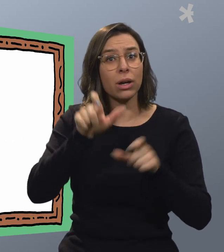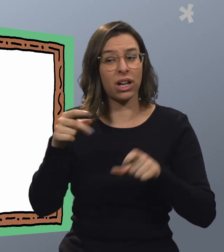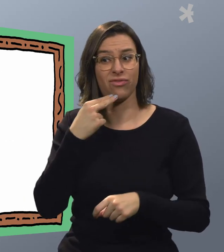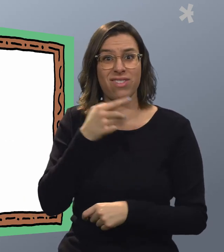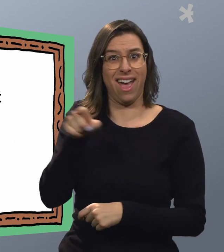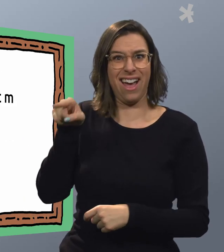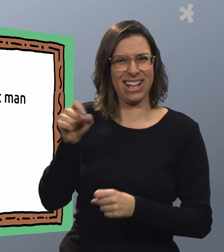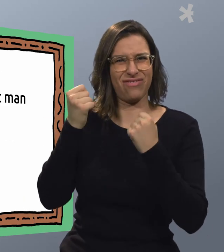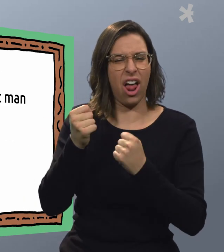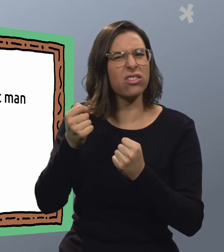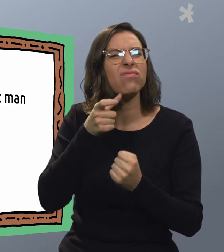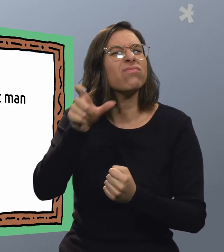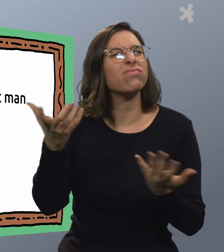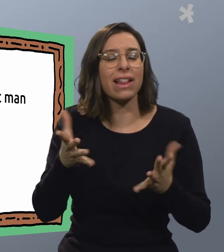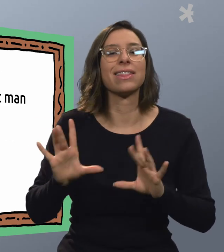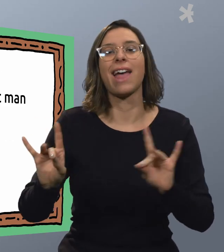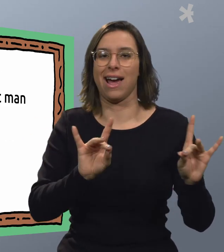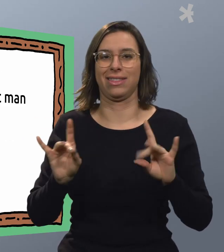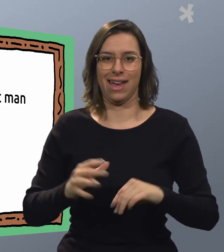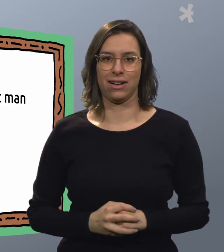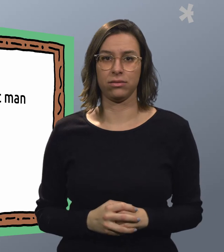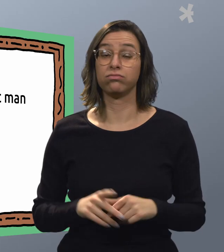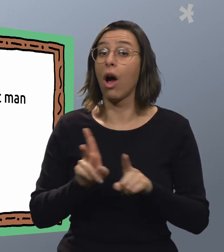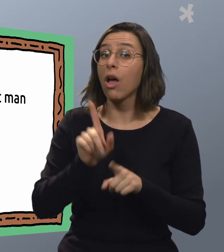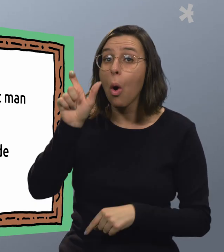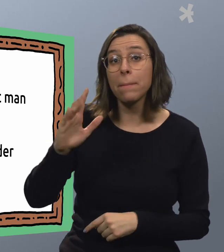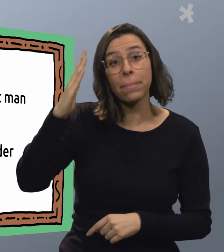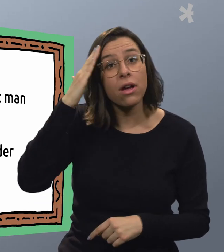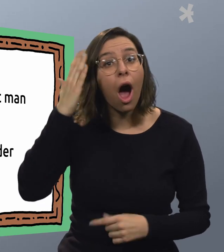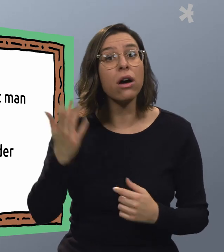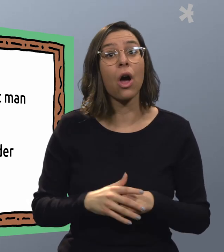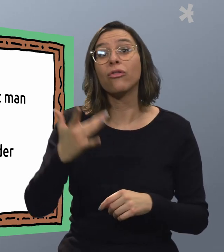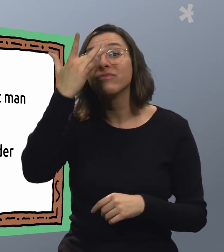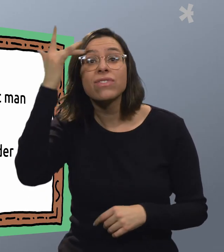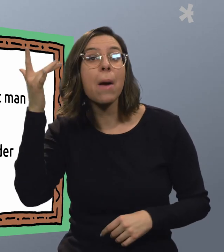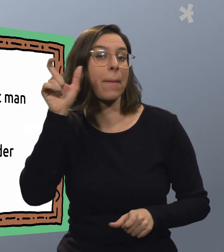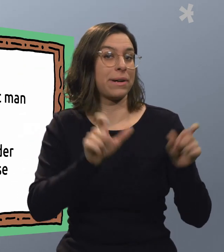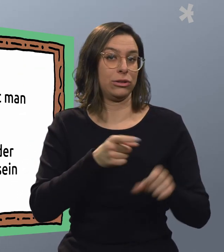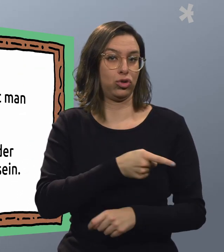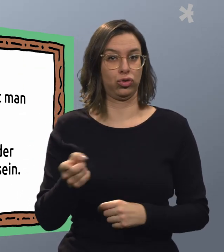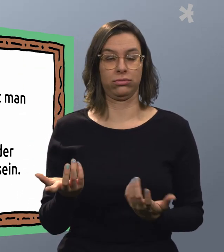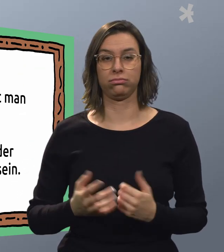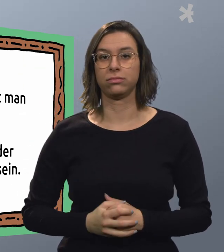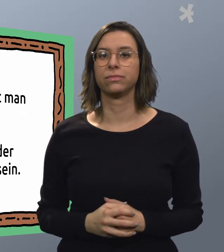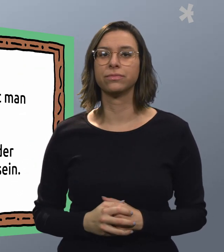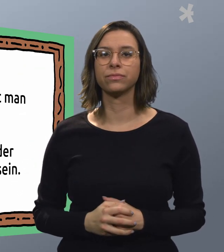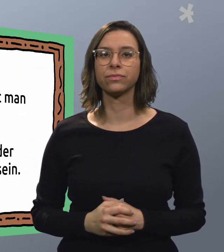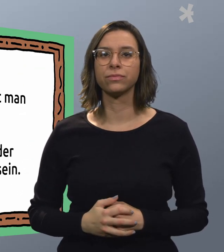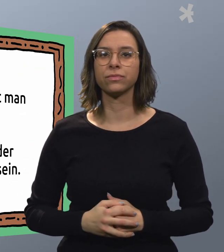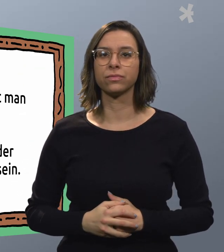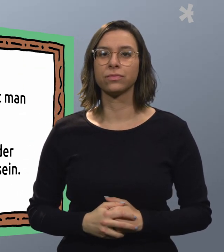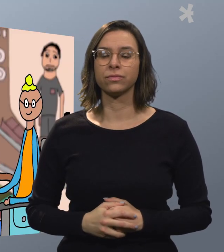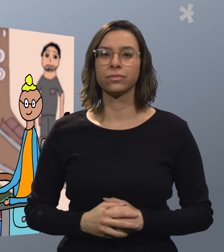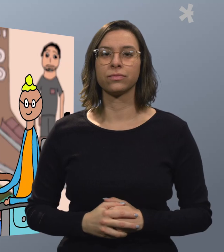diesen Menschen sagt man TäterInnen. Es können bekannte oder auch fremde Menschen